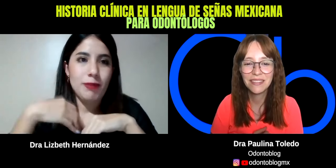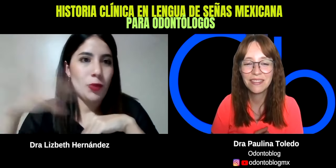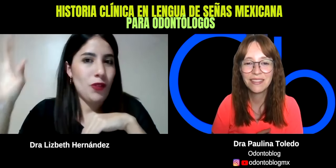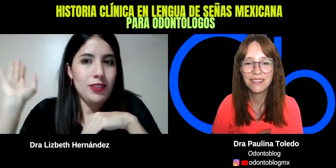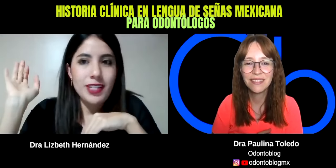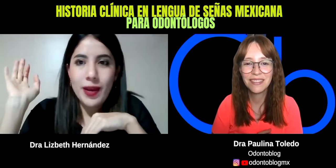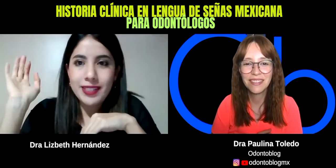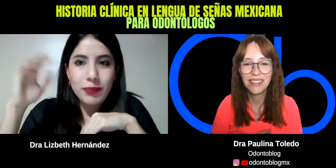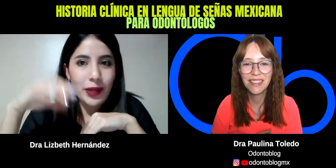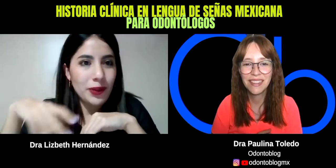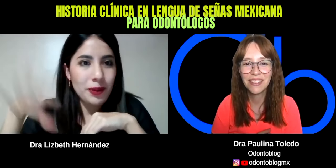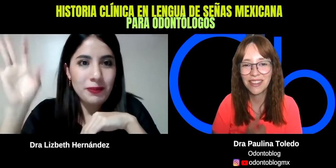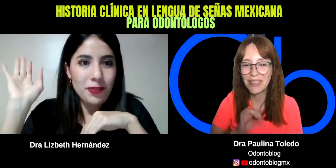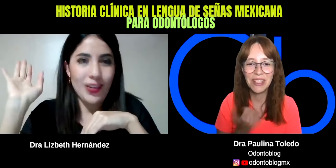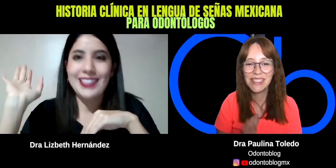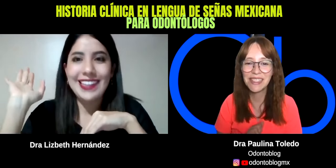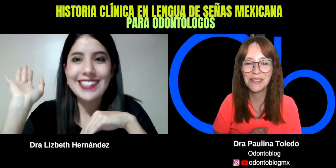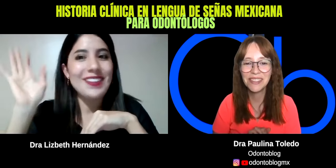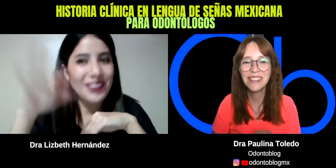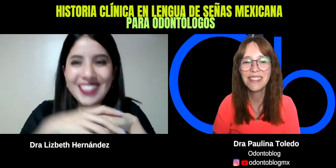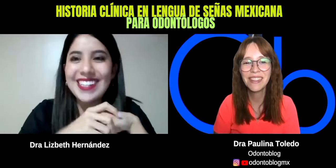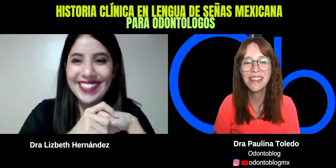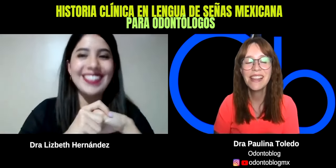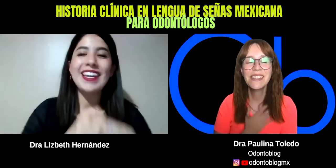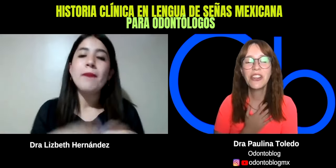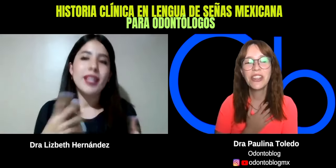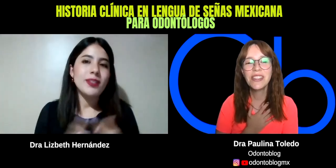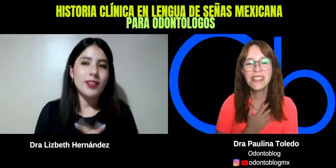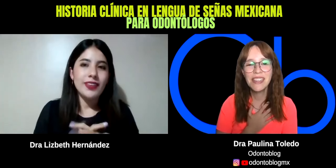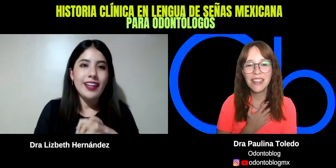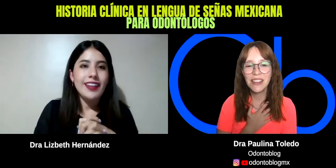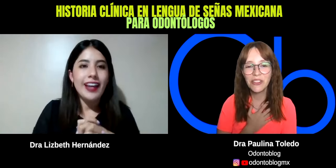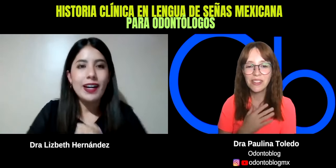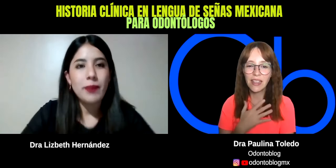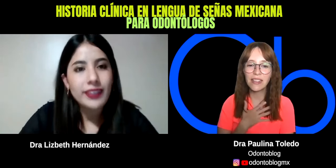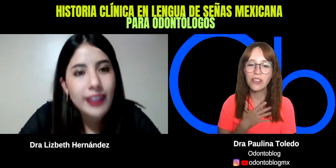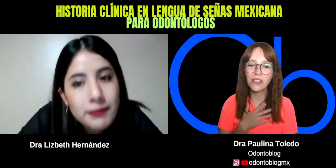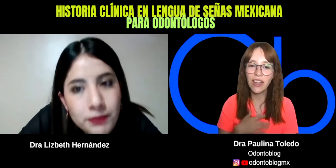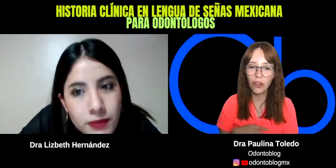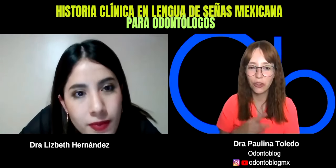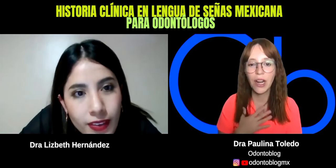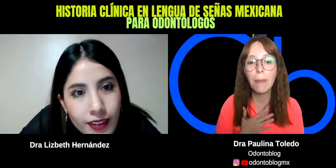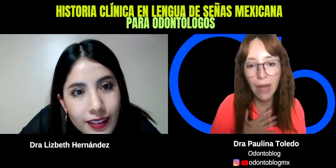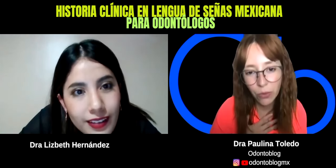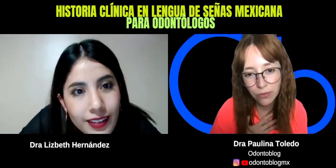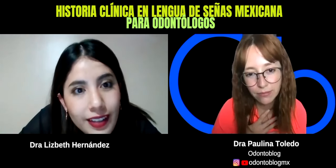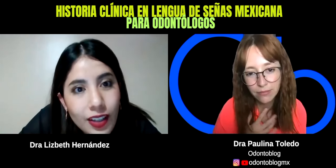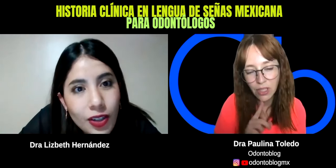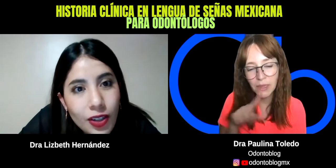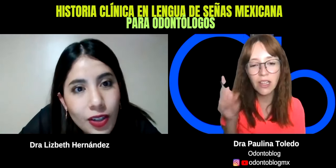profesores lo hacen, pero rapidísimo. Sí, sí, sí. Es cuestión de agarrar práctica. Yo soy la doctora Pau. O sea, nomás quiero